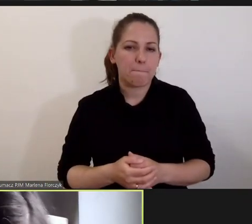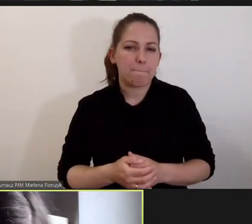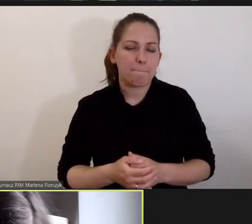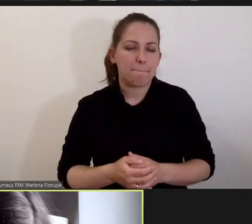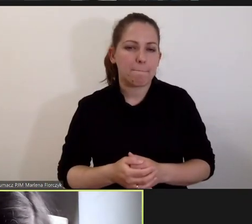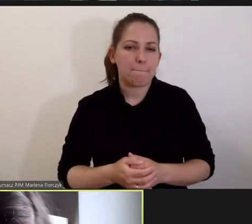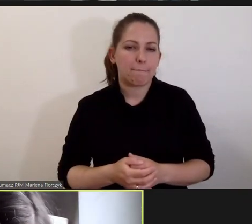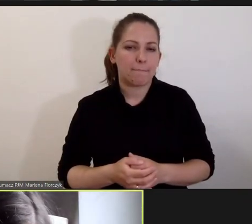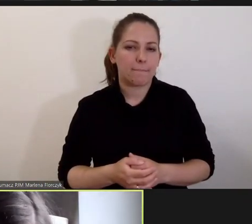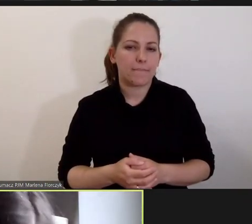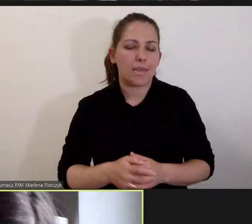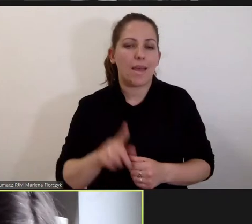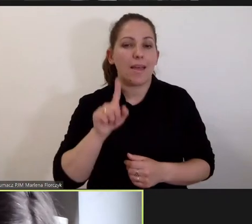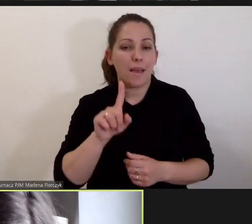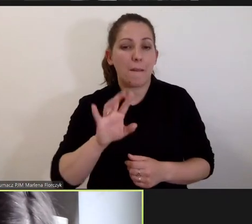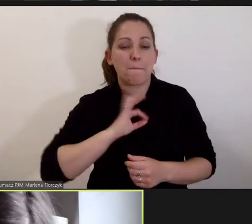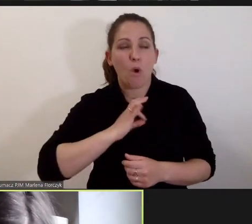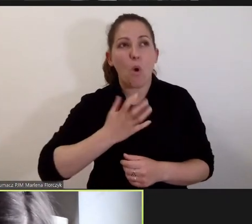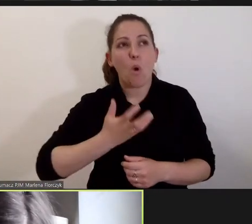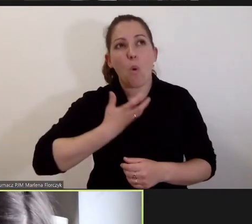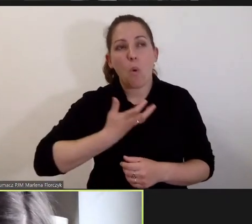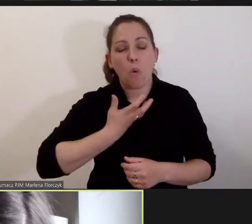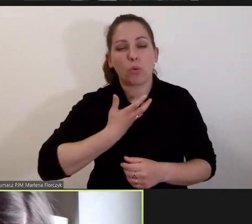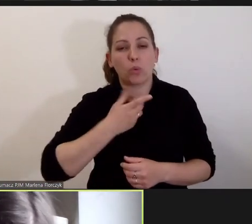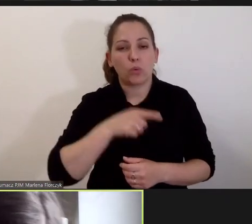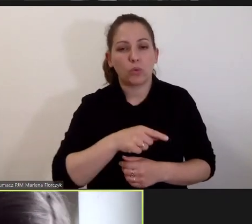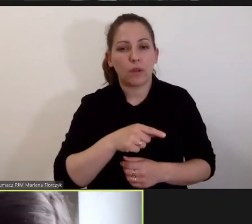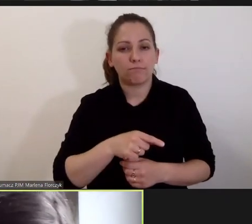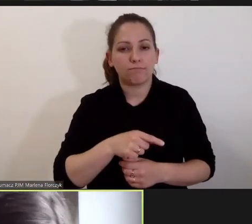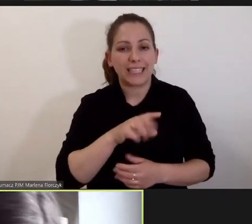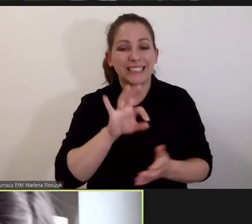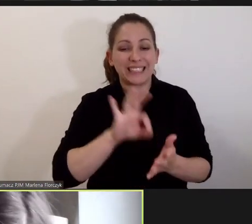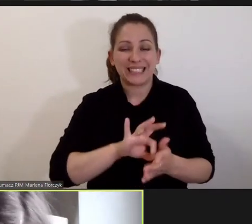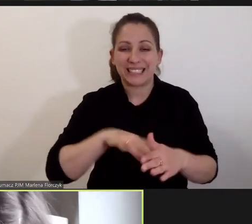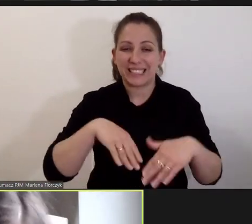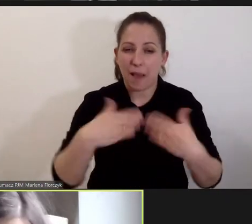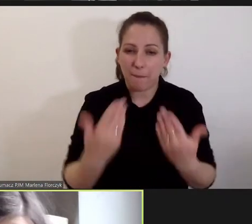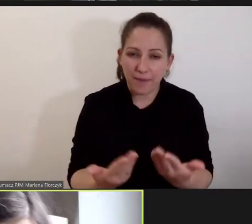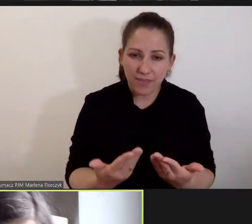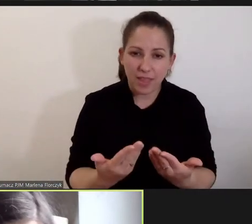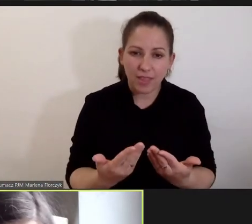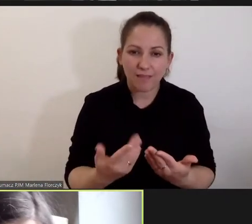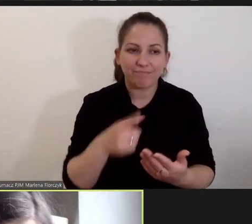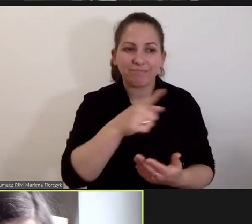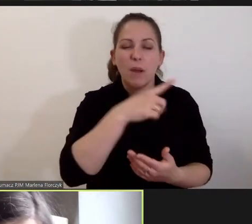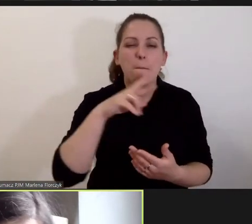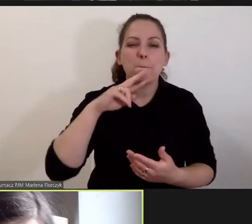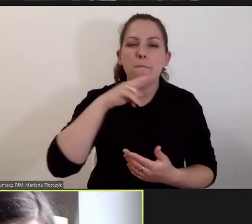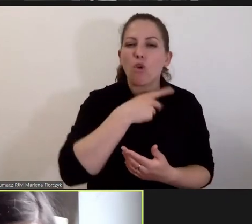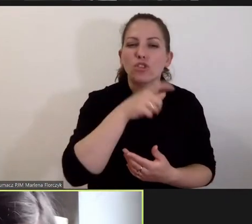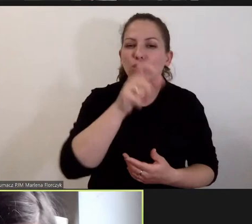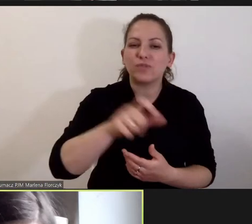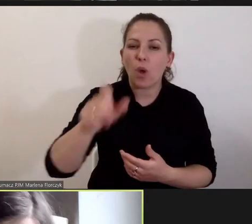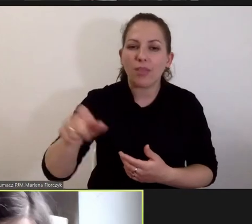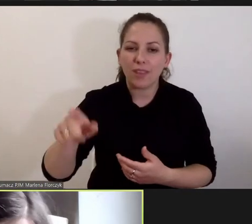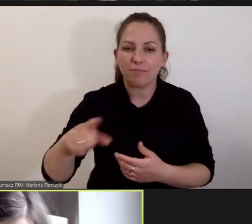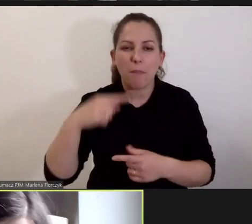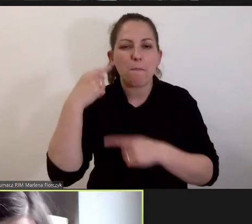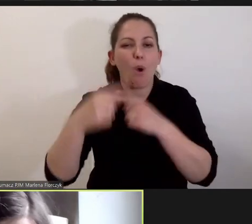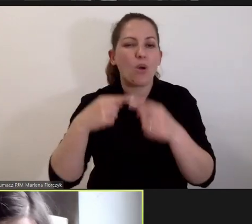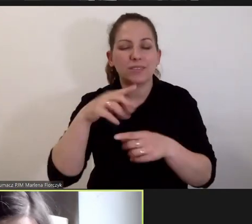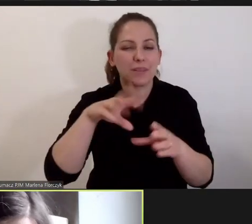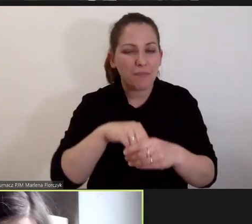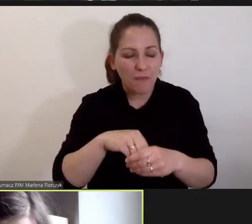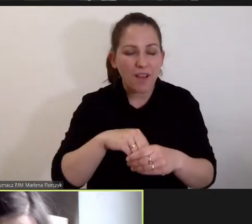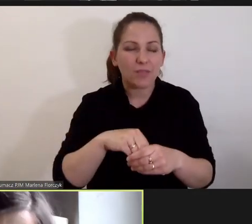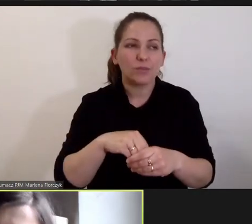Natomiast moje odczucie jest takie, że to zapewnienie pokrzywdzonym udziału w postępowaniu jest tak